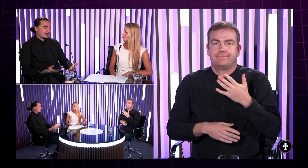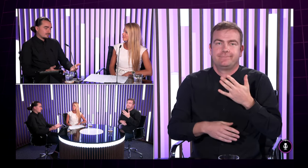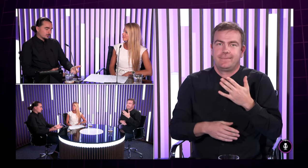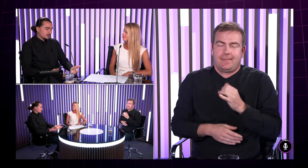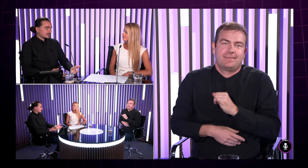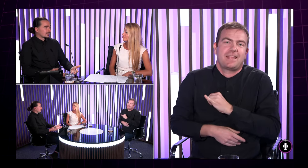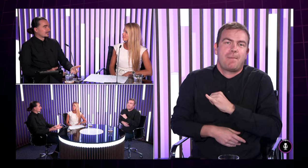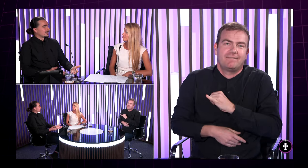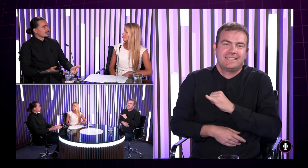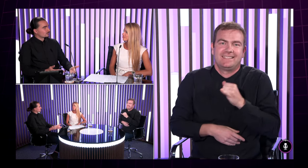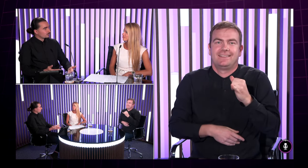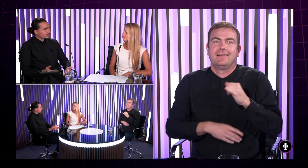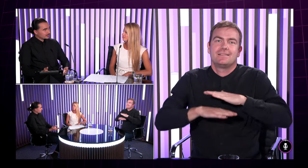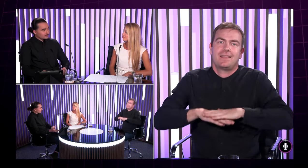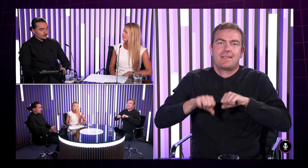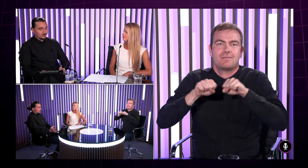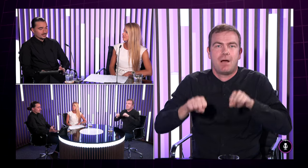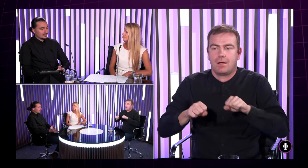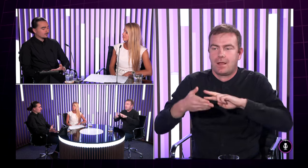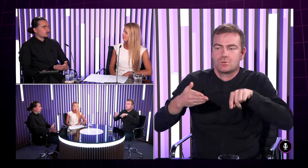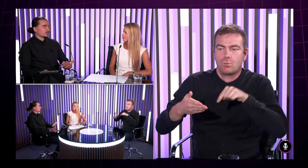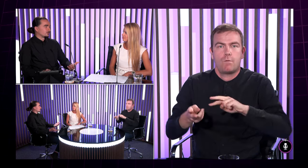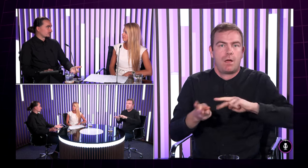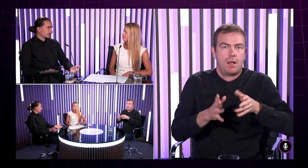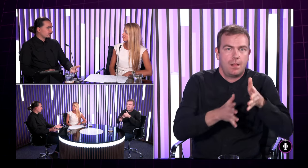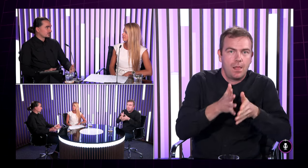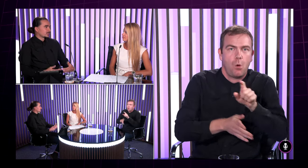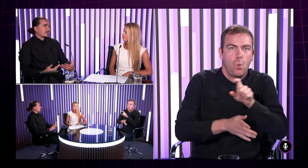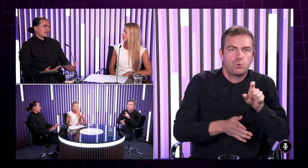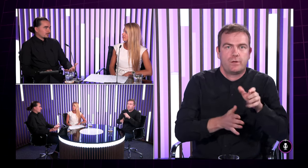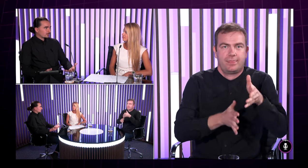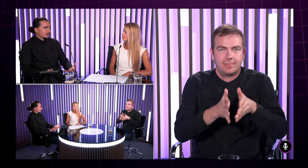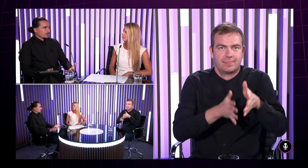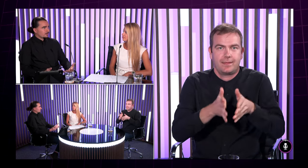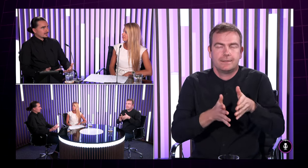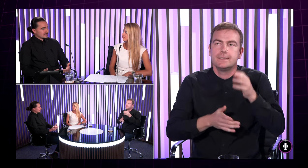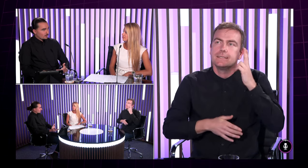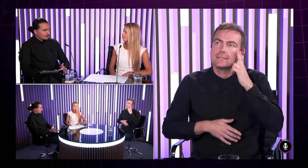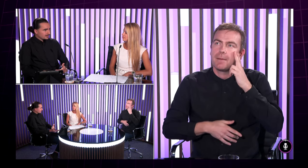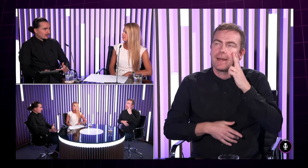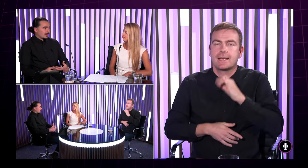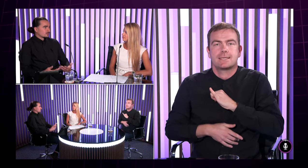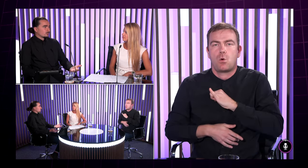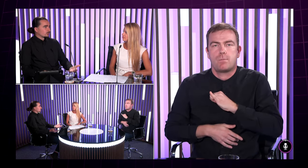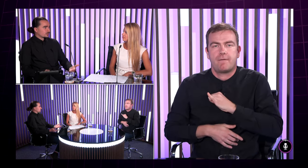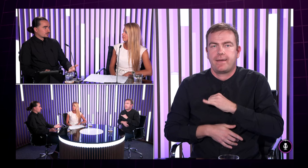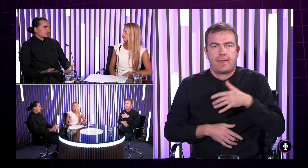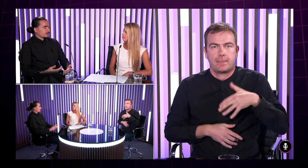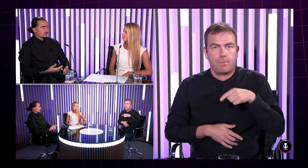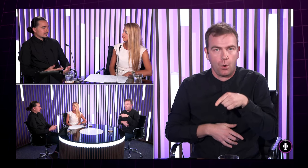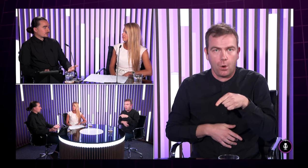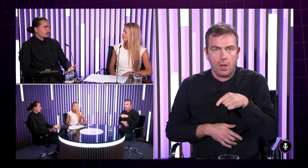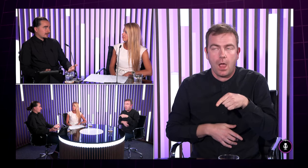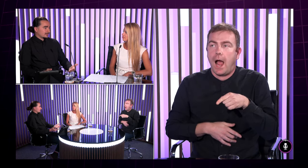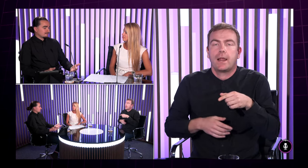banke počúvať vysvetlenie nejakej zmluvy o čom je ten účet o čom je taký účet čiže nebolo to pre mňa úplne zaujímavé ale znovu bolo to niečo čo